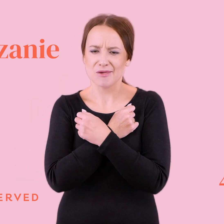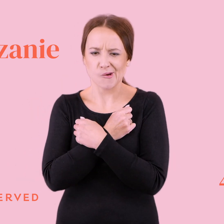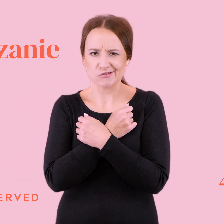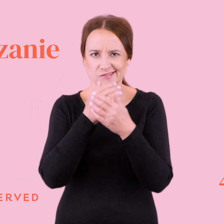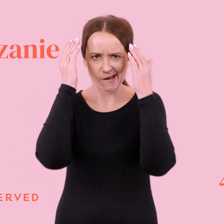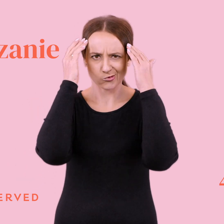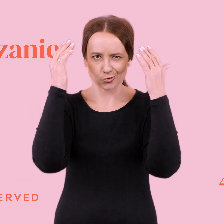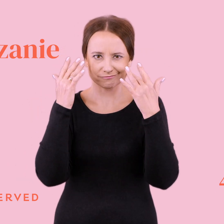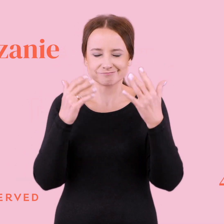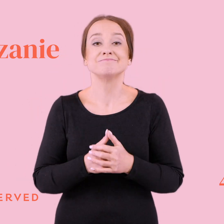Uwaga, recytuję.